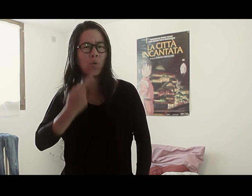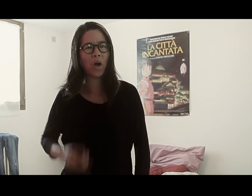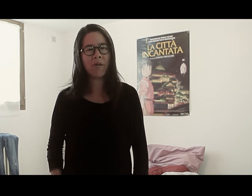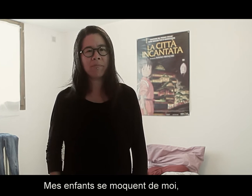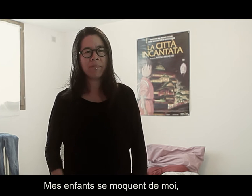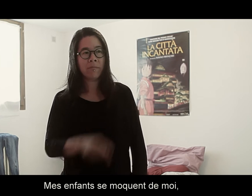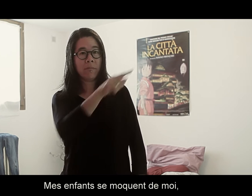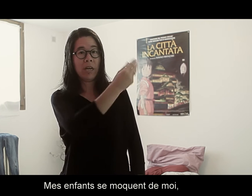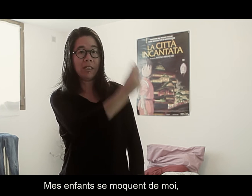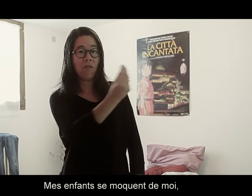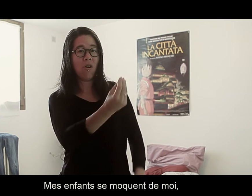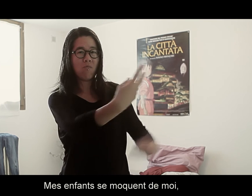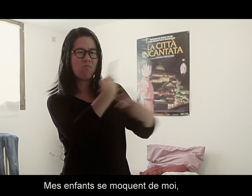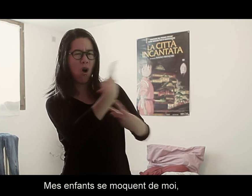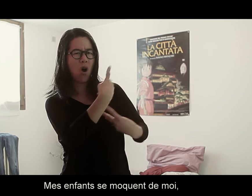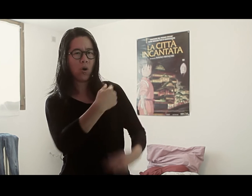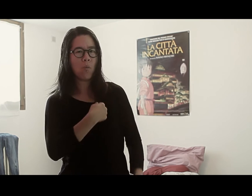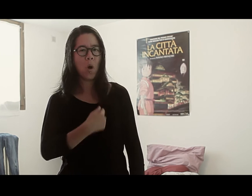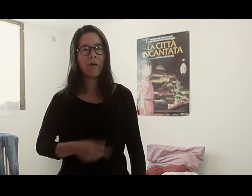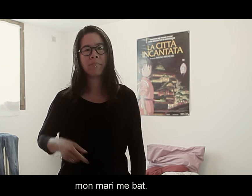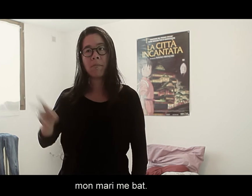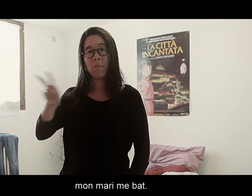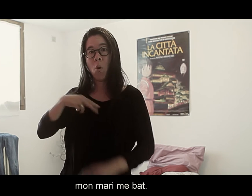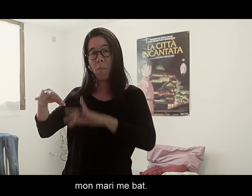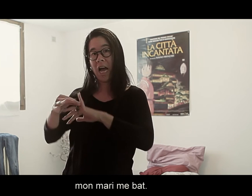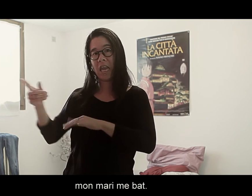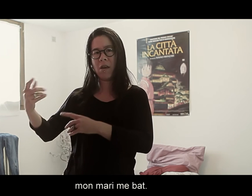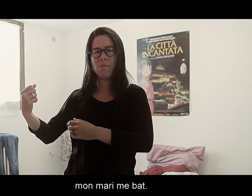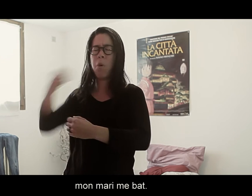Mes enfants se moquent de moi, mon mari me bat.